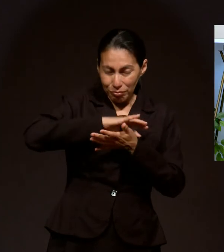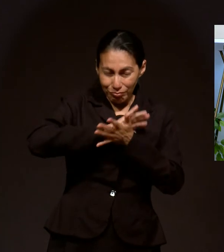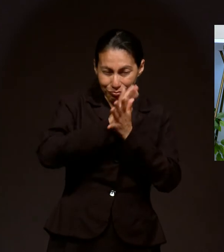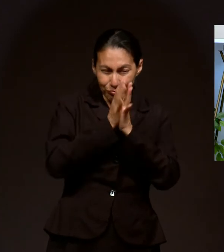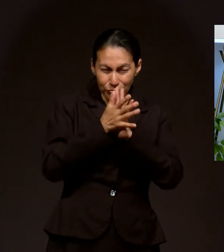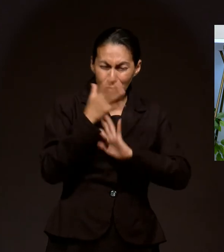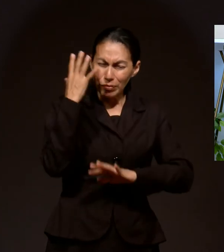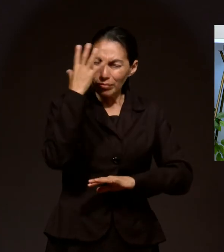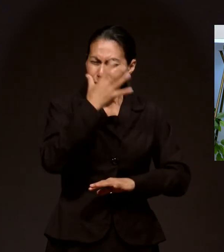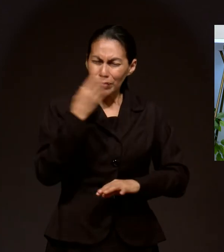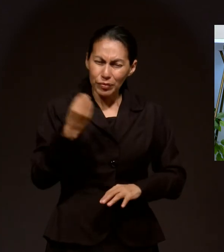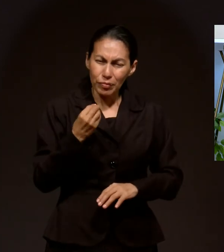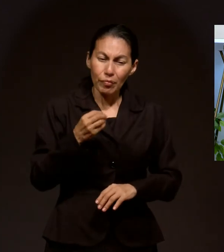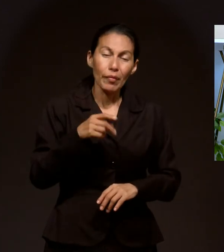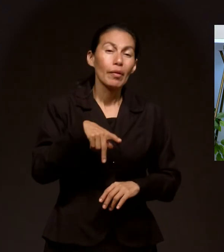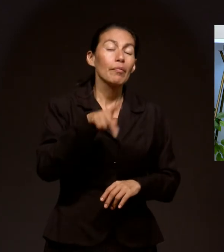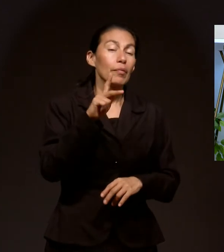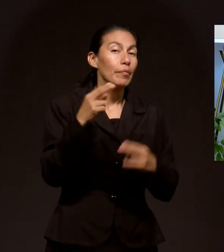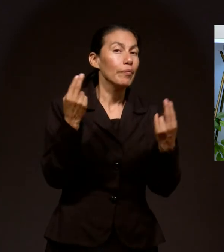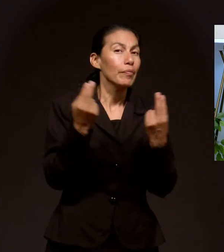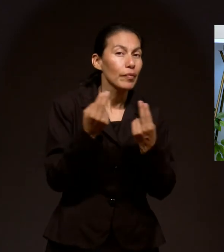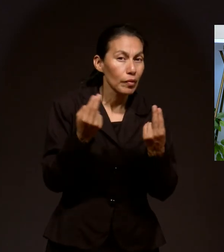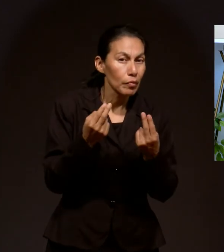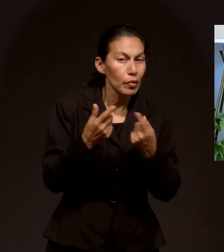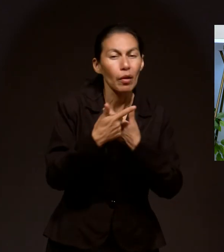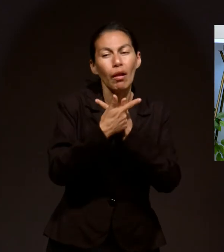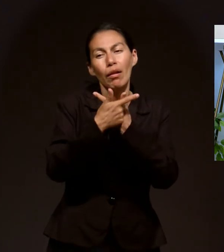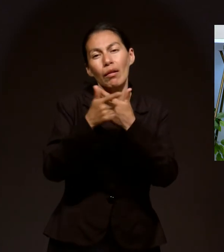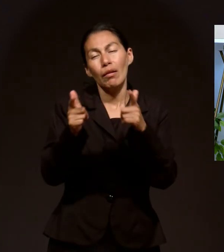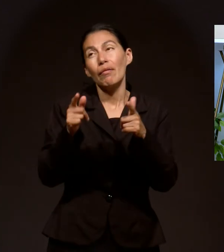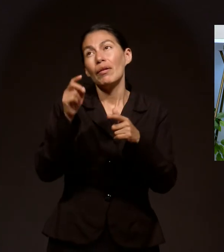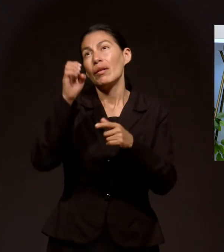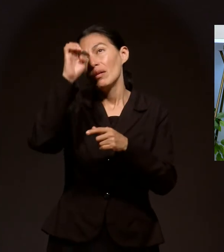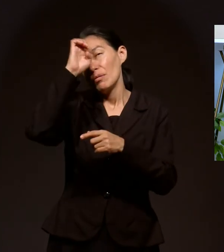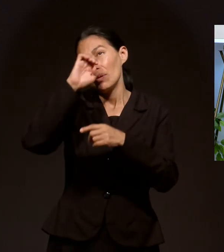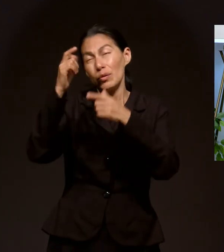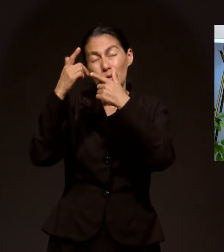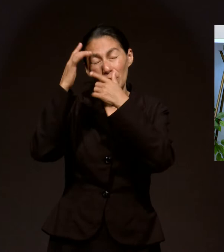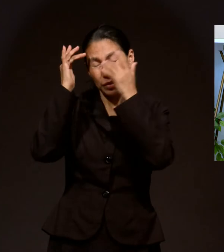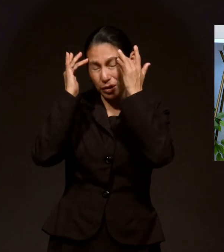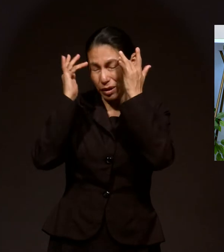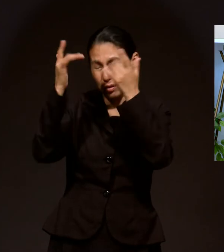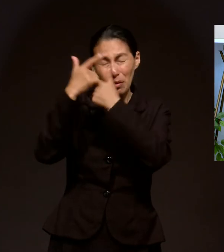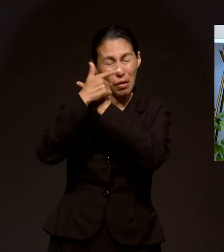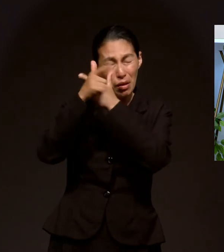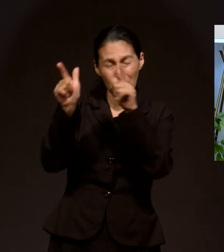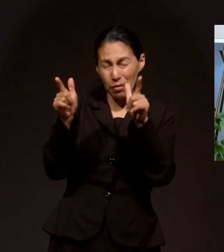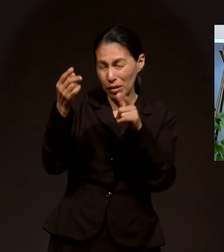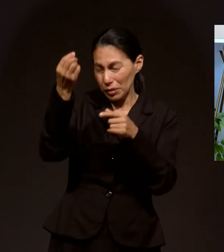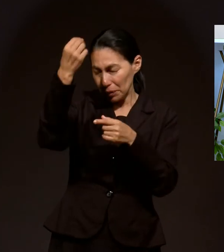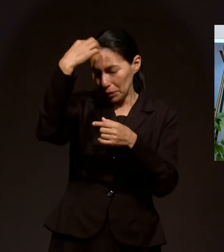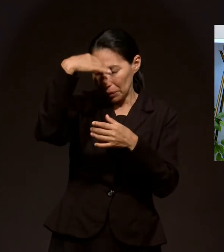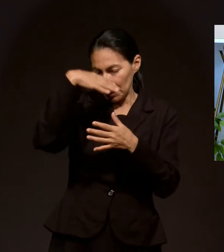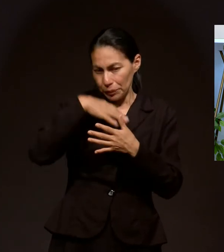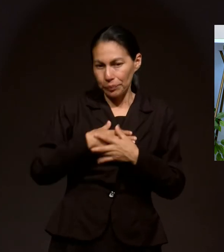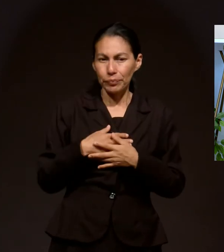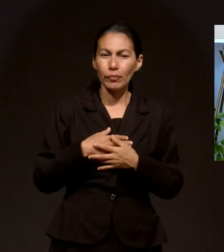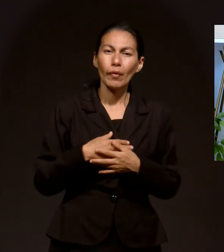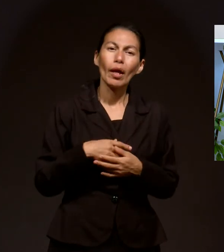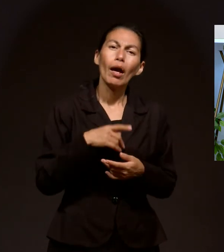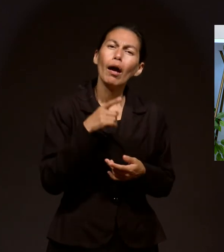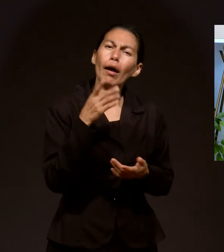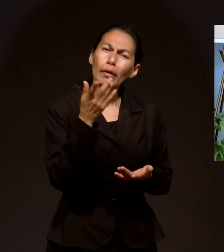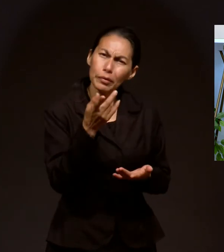maravillas. Pero hay que dejarlo actuar. Así que te invitamos. Si Dios ha hecho un milagro en tu vida,